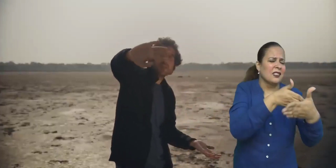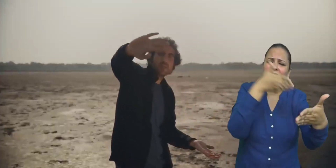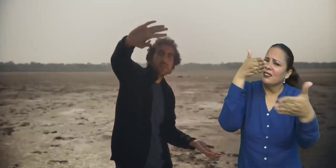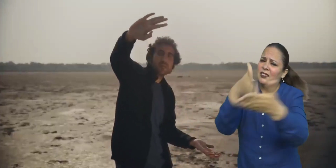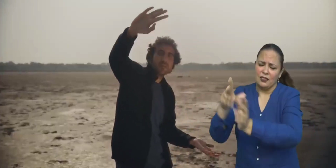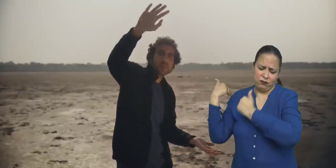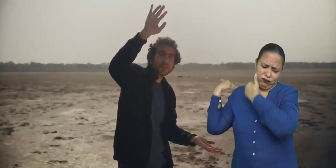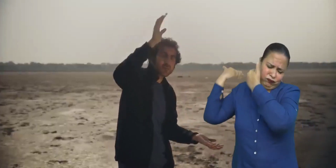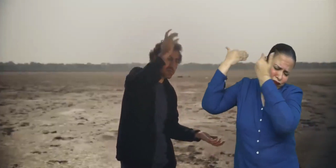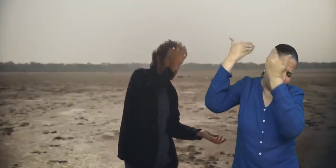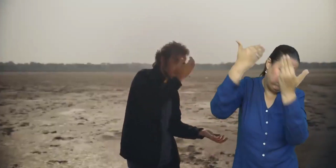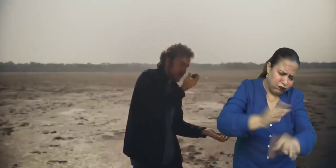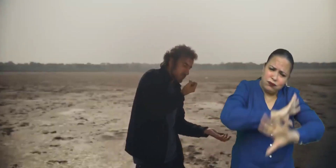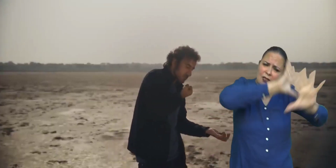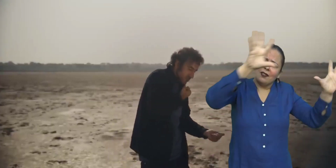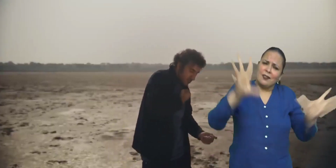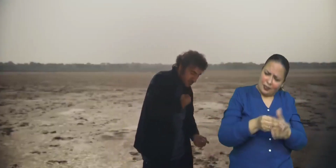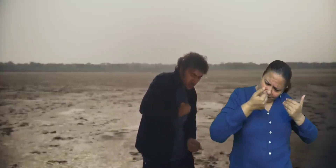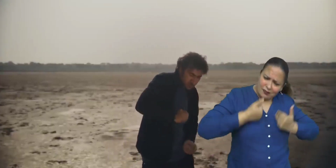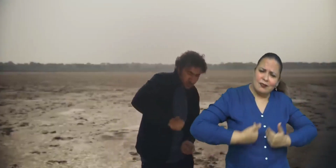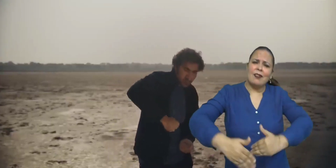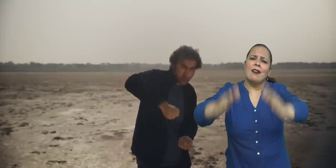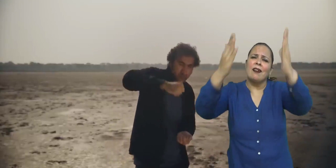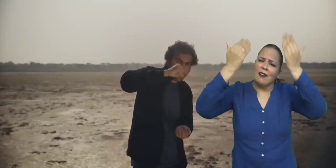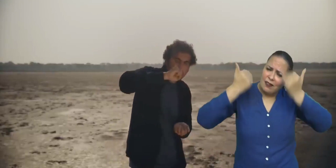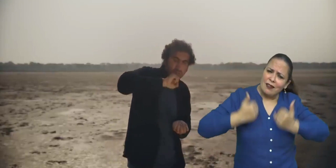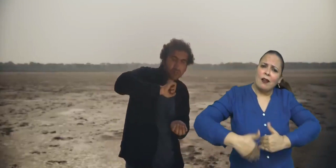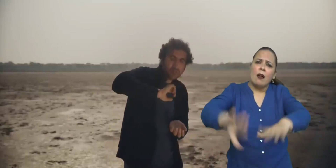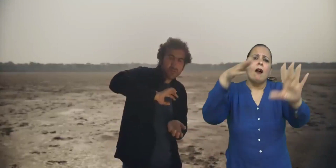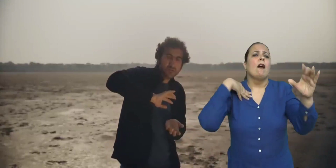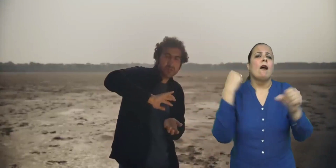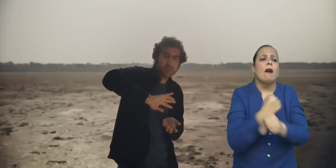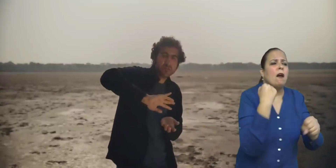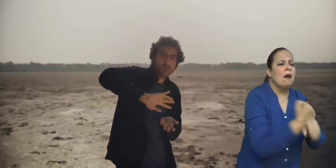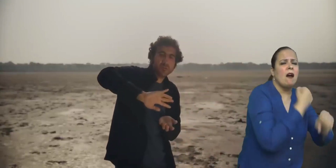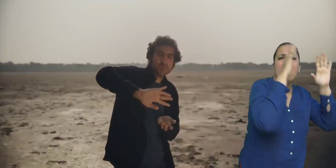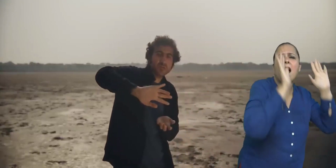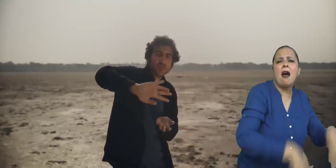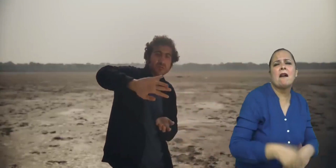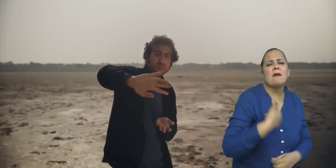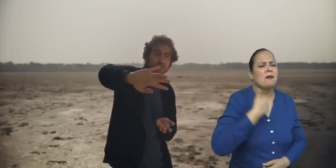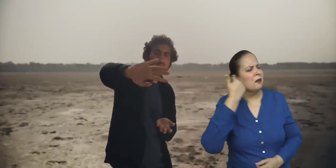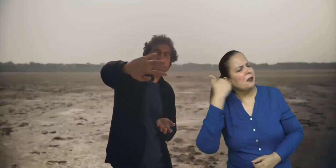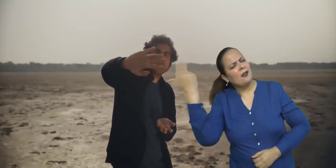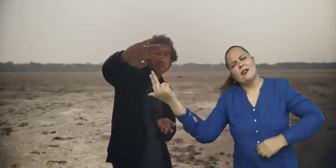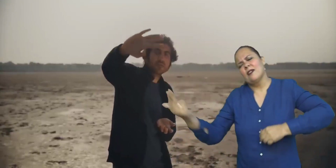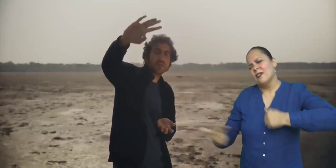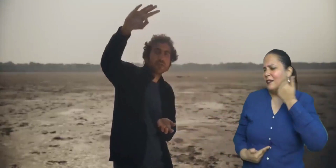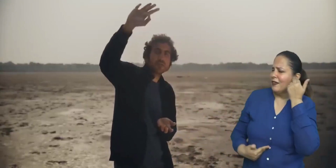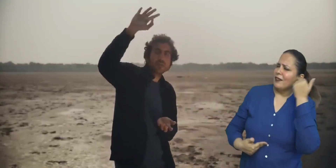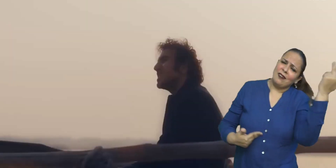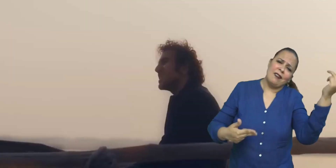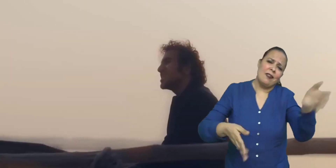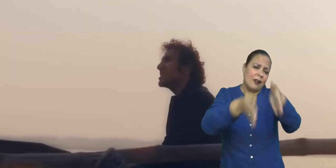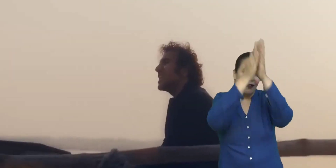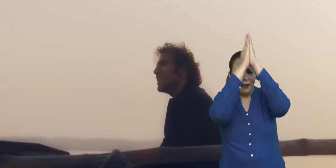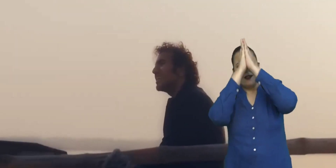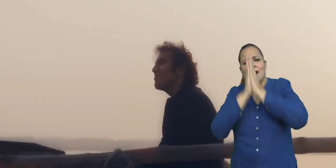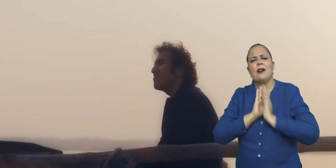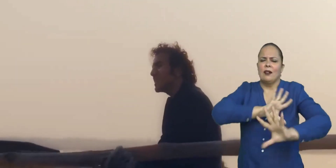भीले जा मेरा नम, भीले जा मेरा काँ, भीले जा मेरा राम, भीले जा मेरा शाम,